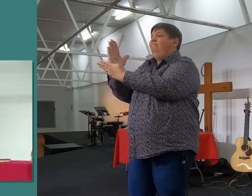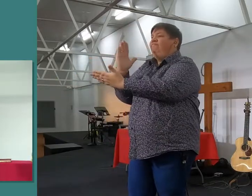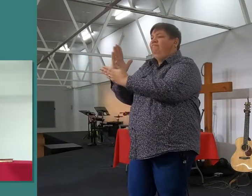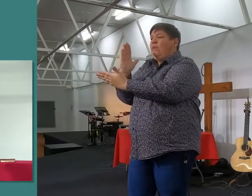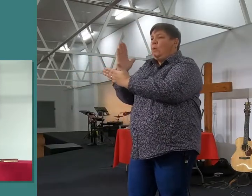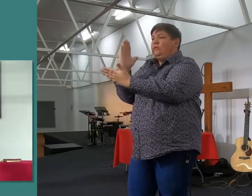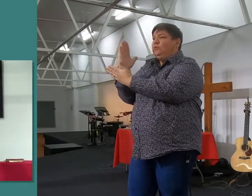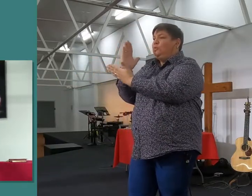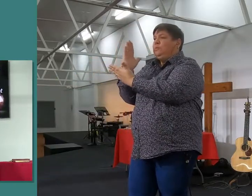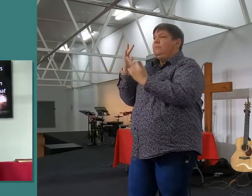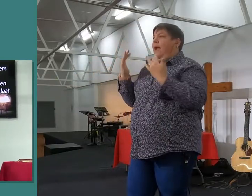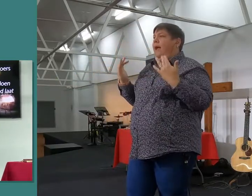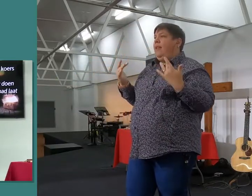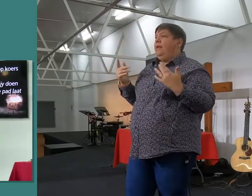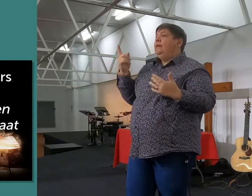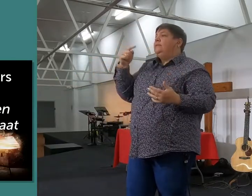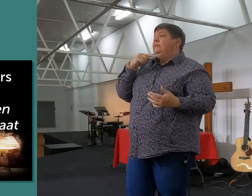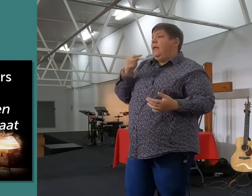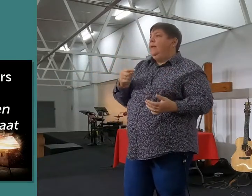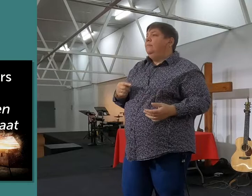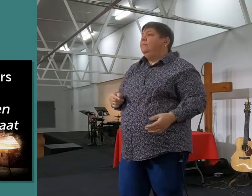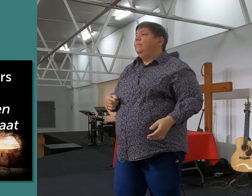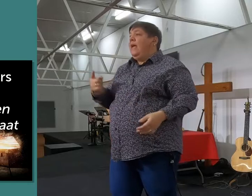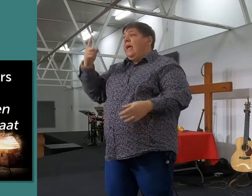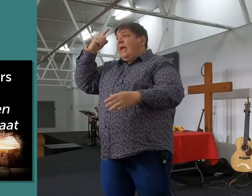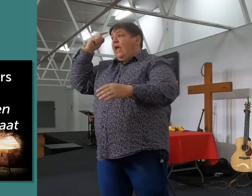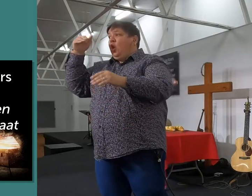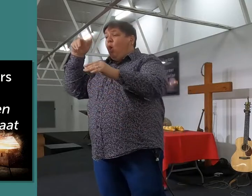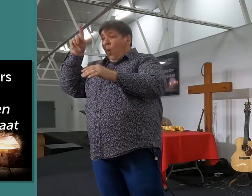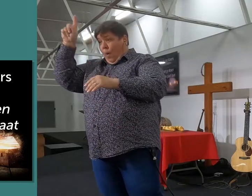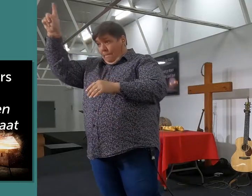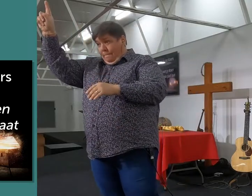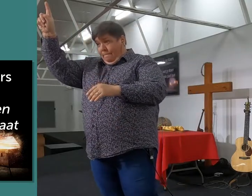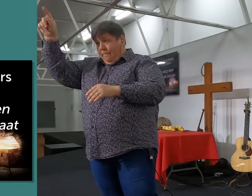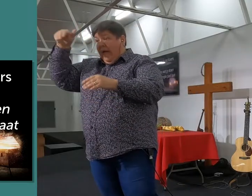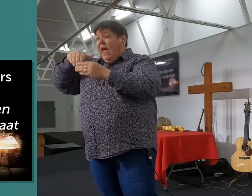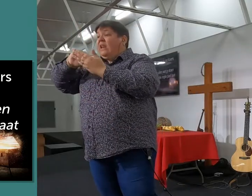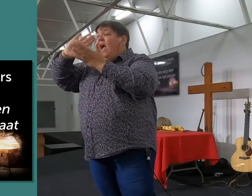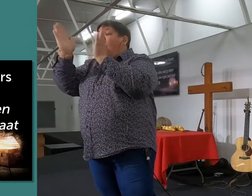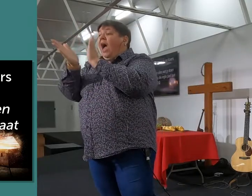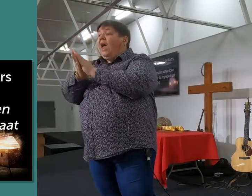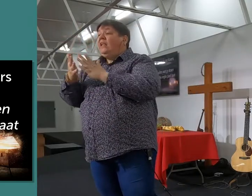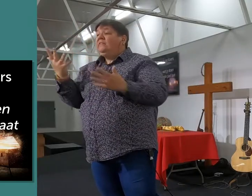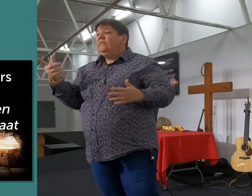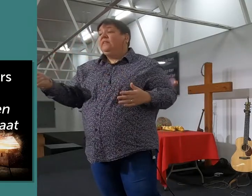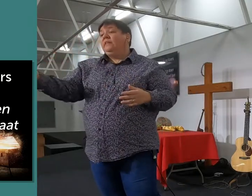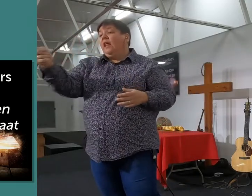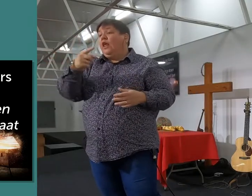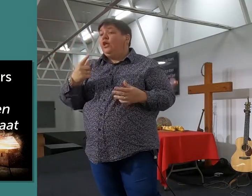Spreker 3 vers sê, hy sê, ken hom, dis God, in alles wat jy doen, en hy sal jou op die,